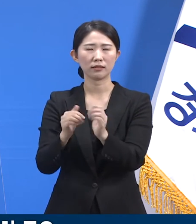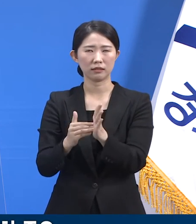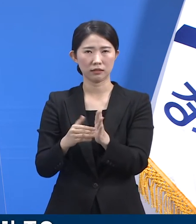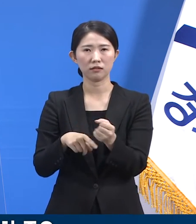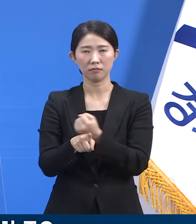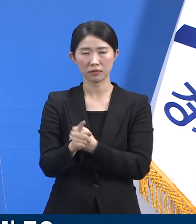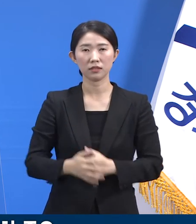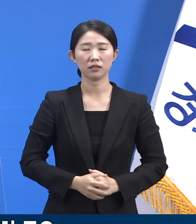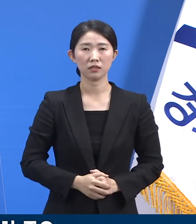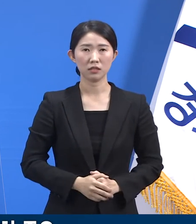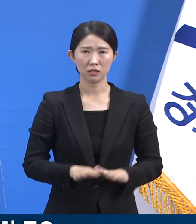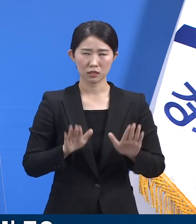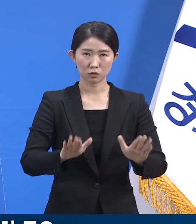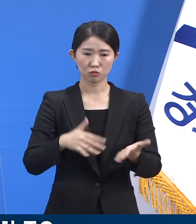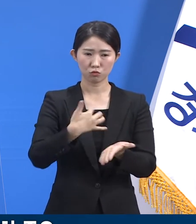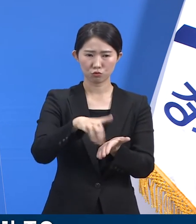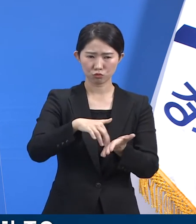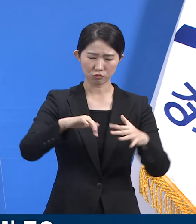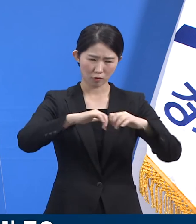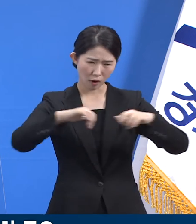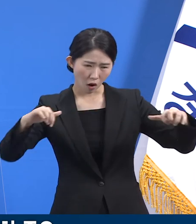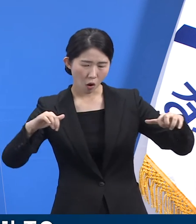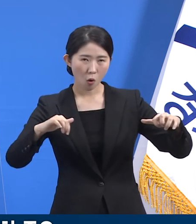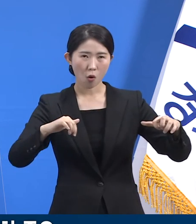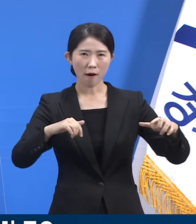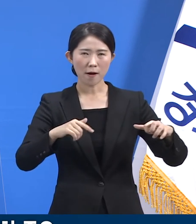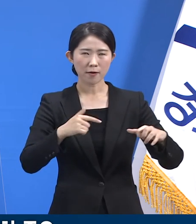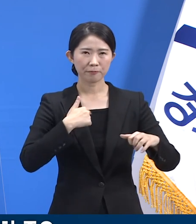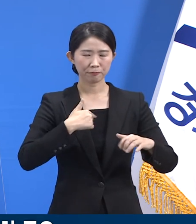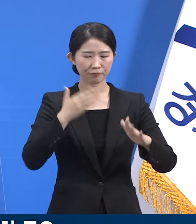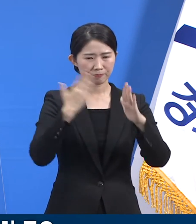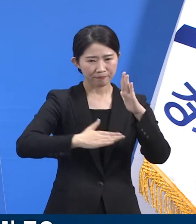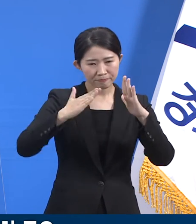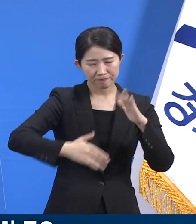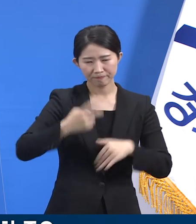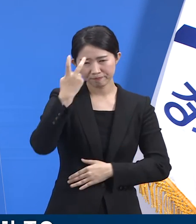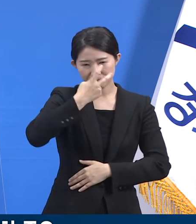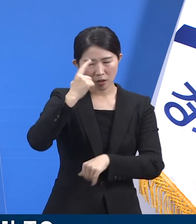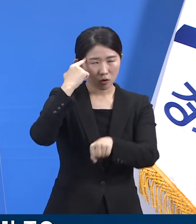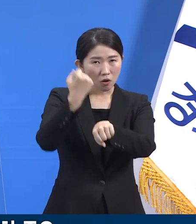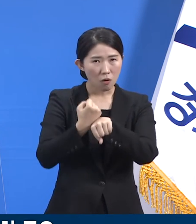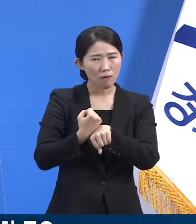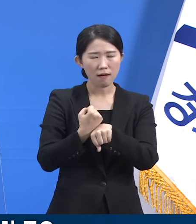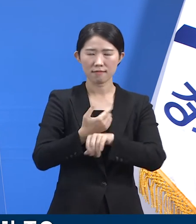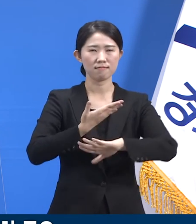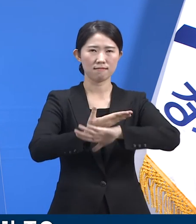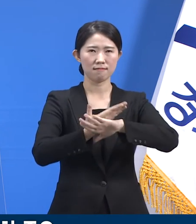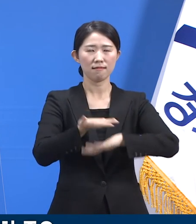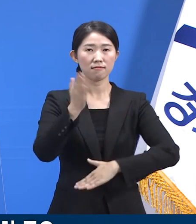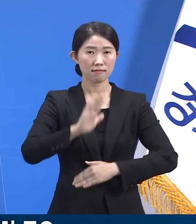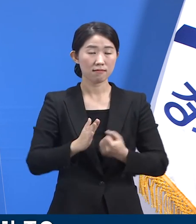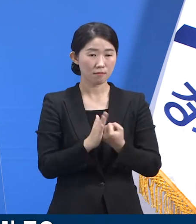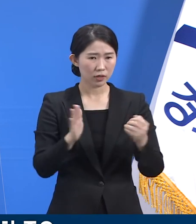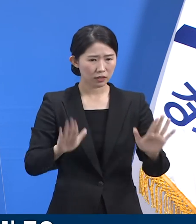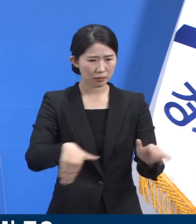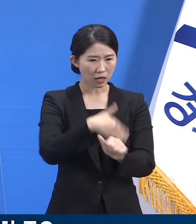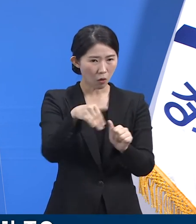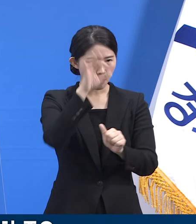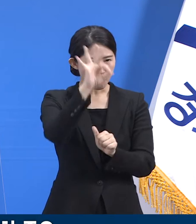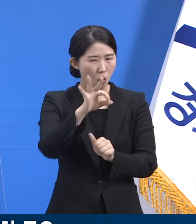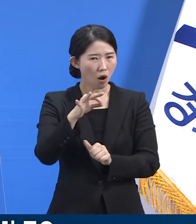양군을 체계적으로 분류한 통제된 임상연구 결과가 아니기 때문에 직관적으로 판단하는 건 조심해야 하지만